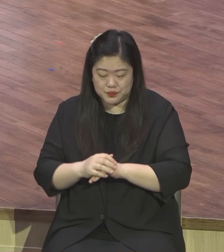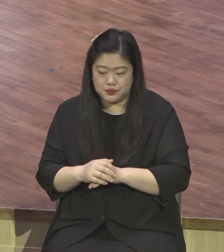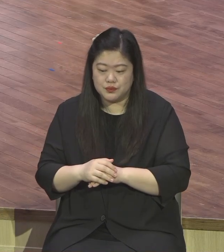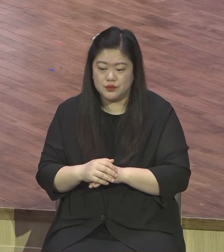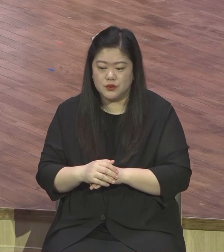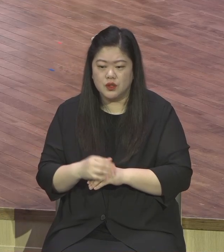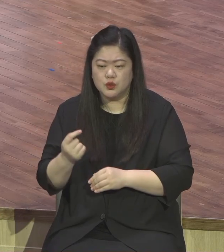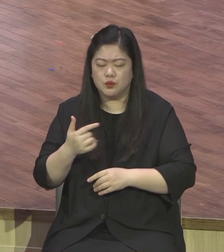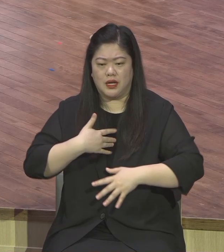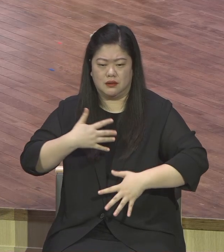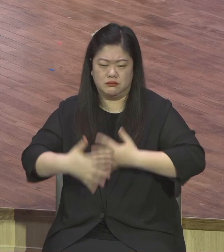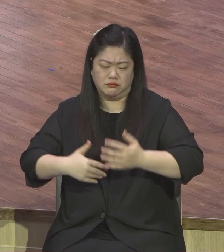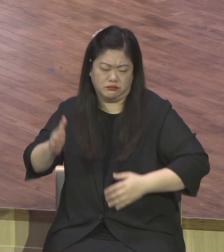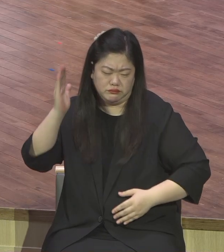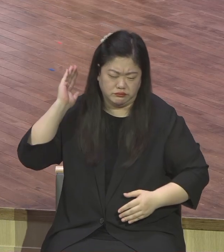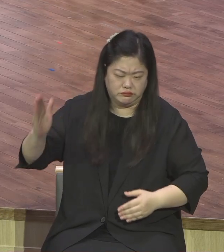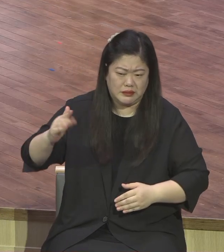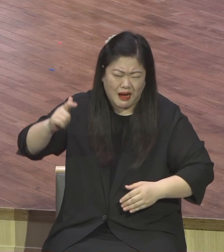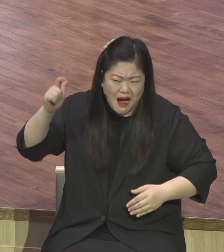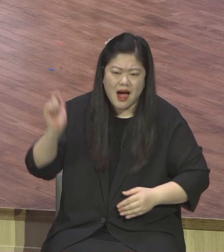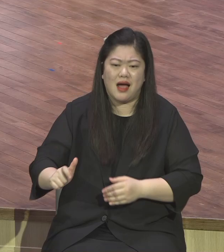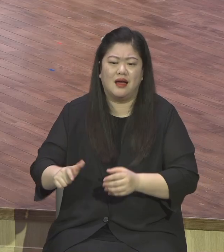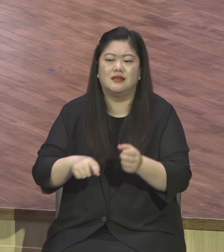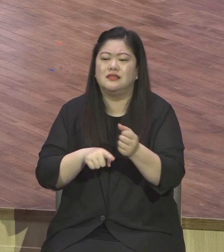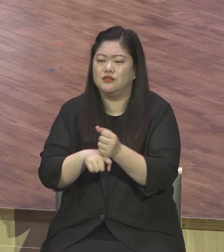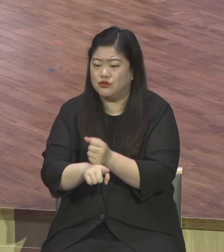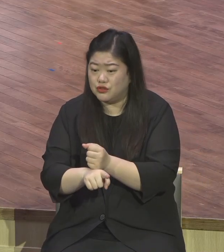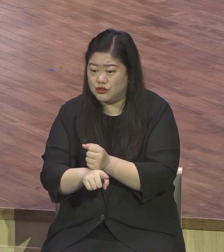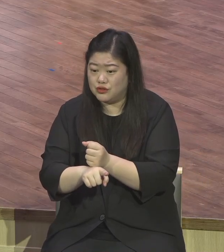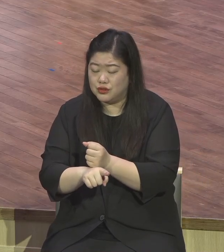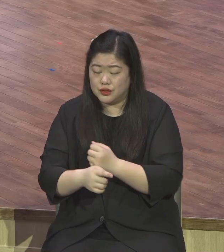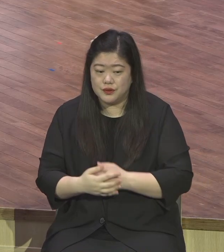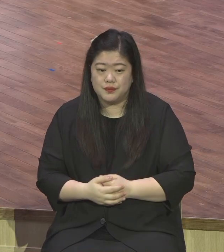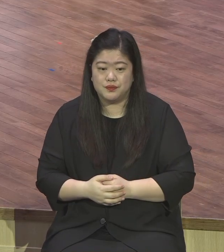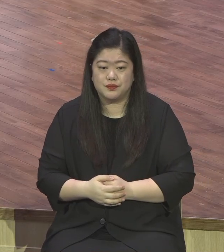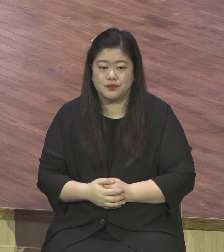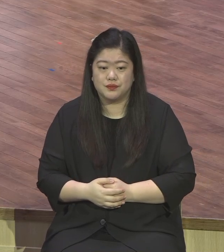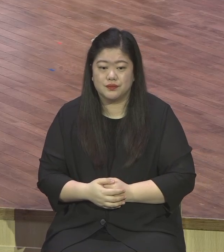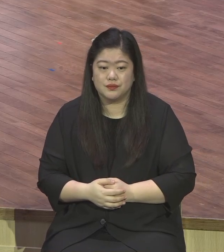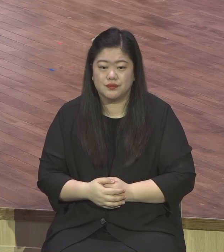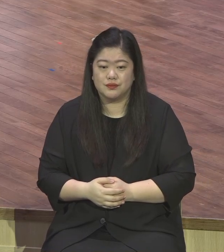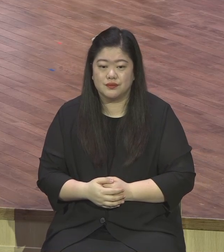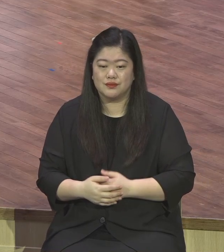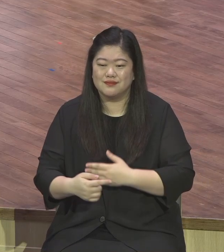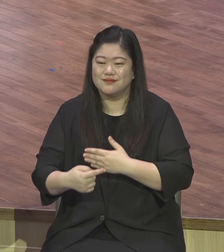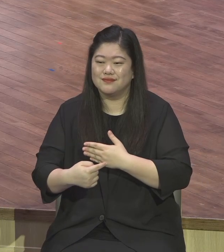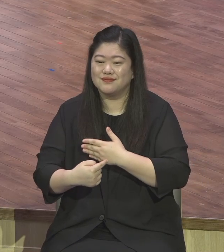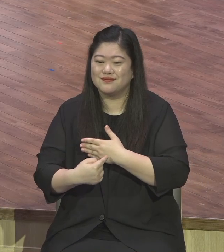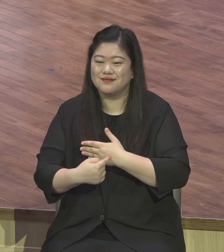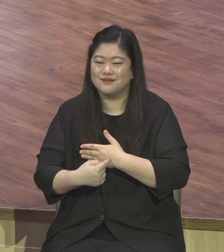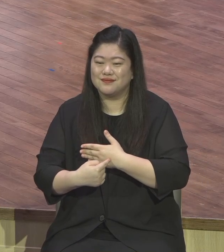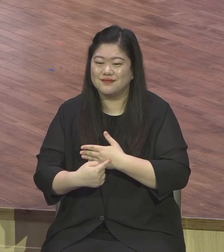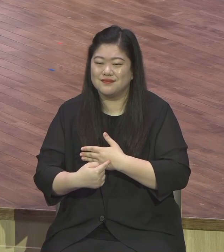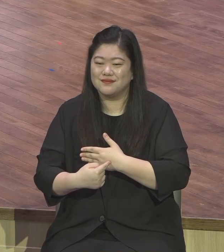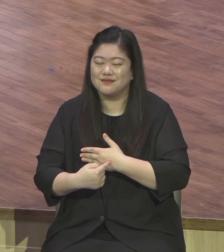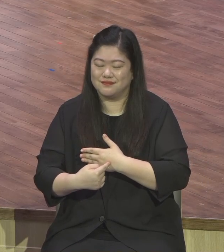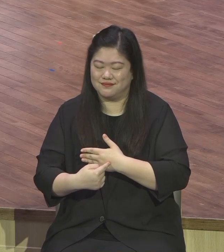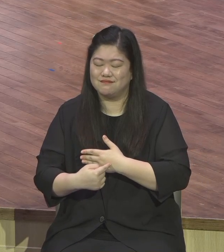감독하기 때문에 열매 없고 생생내고 입만 살아서 사람들을